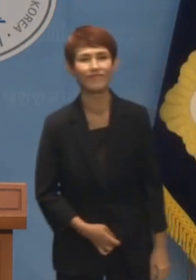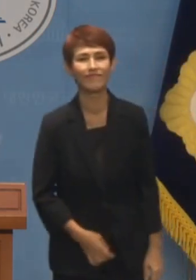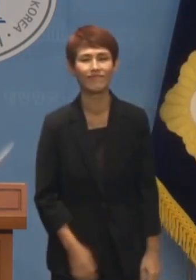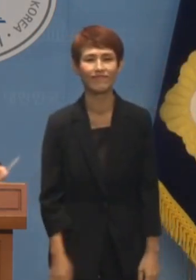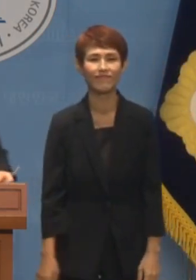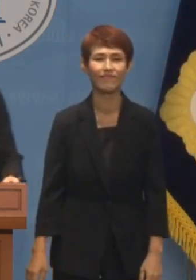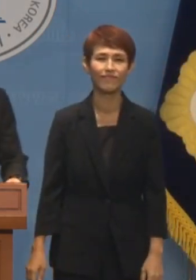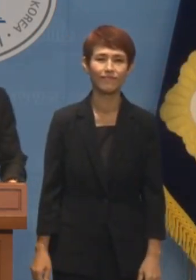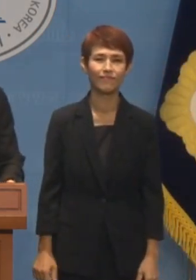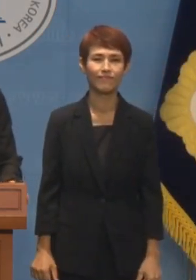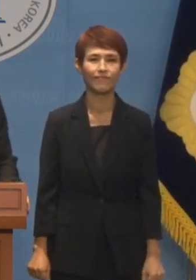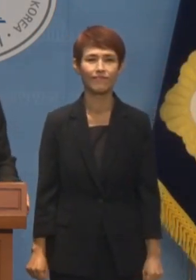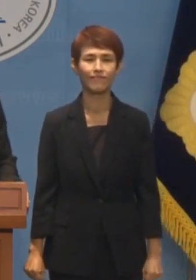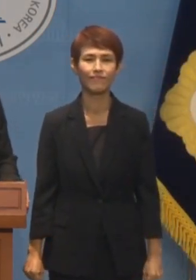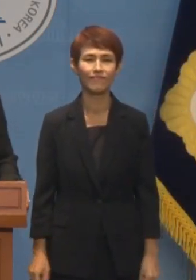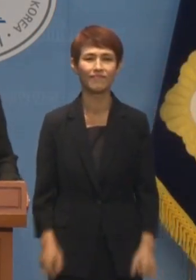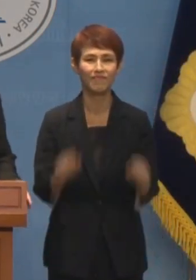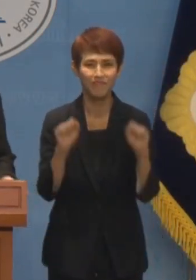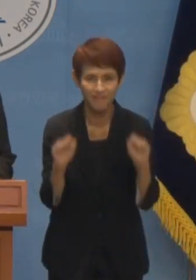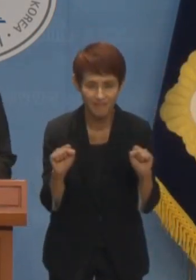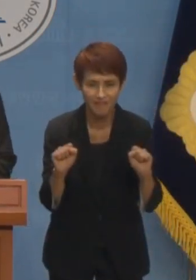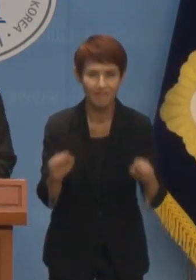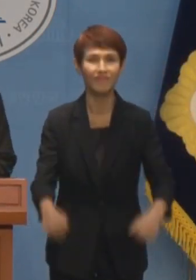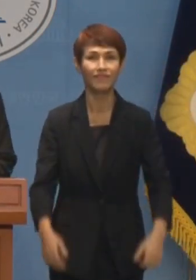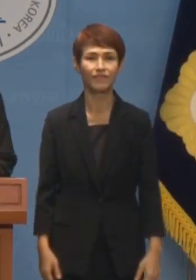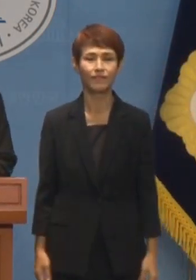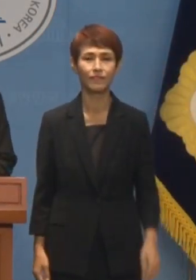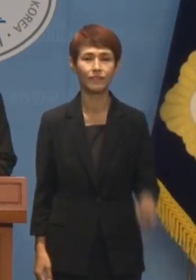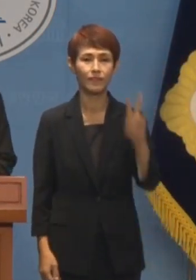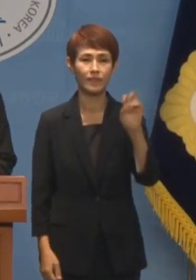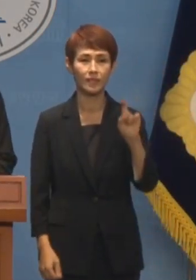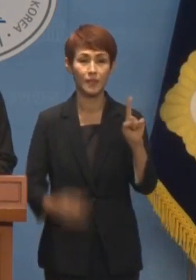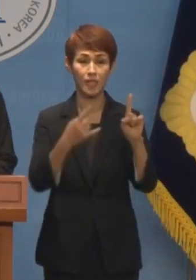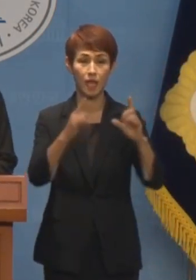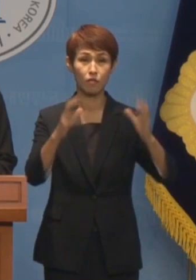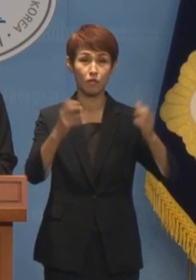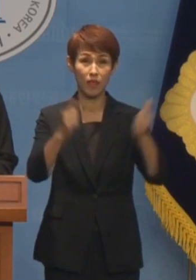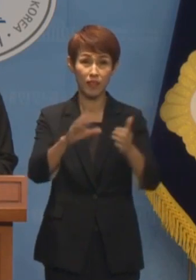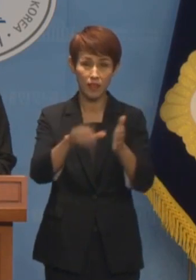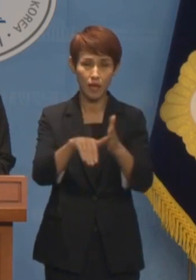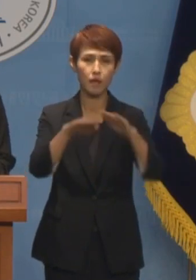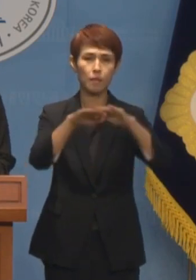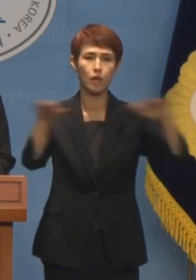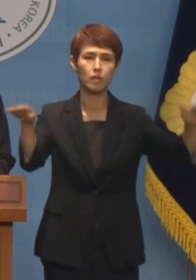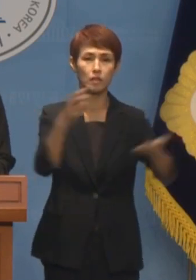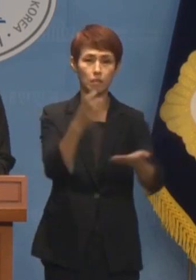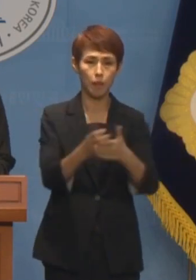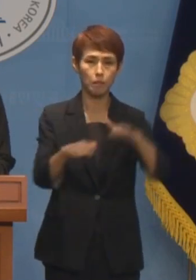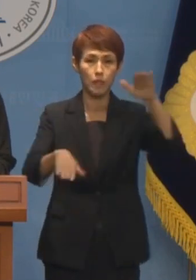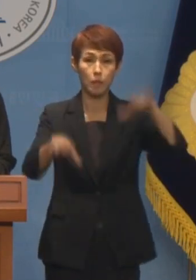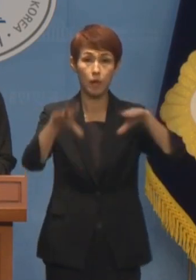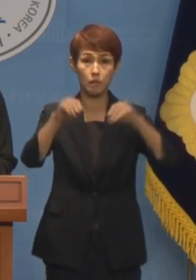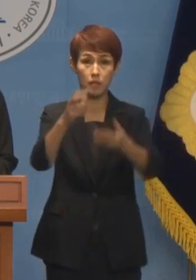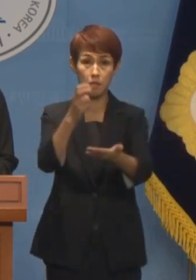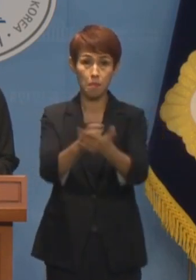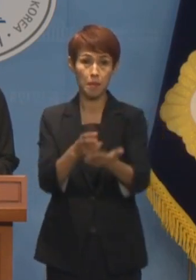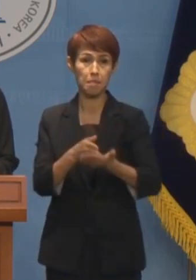네 안녕하십니까 21대 국회에서 평등법, 차별금지법을 대표